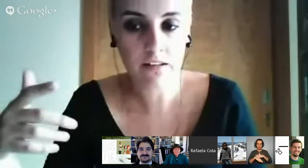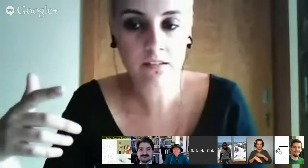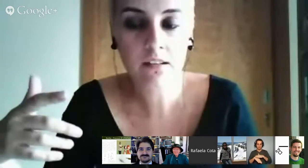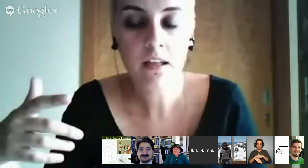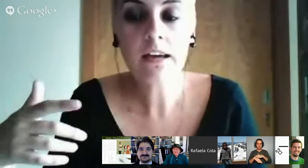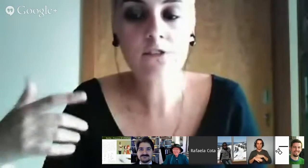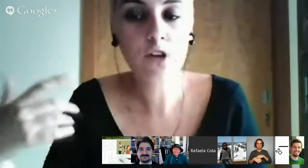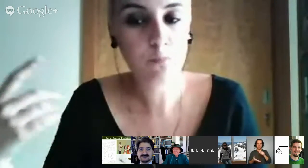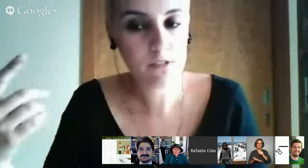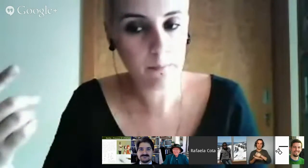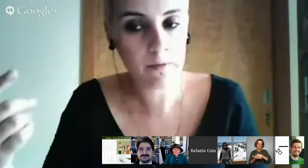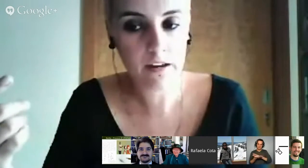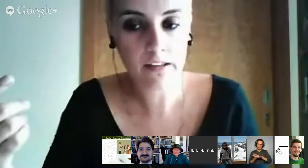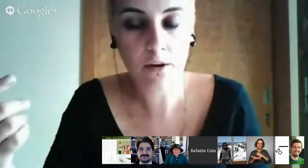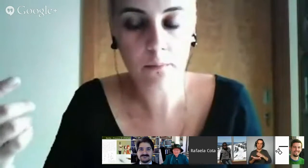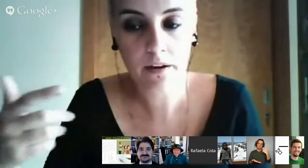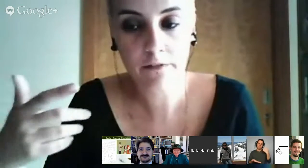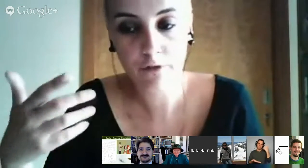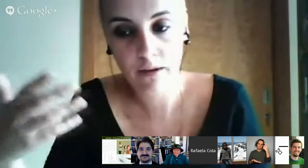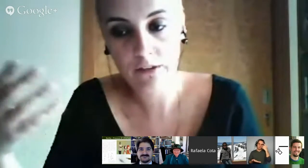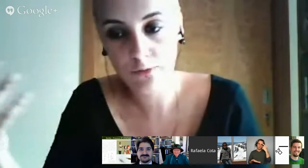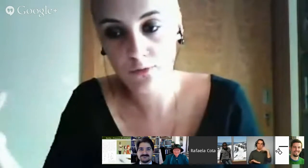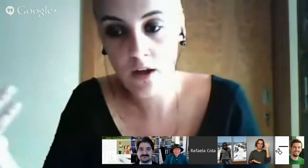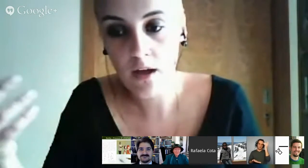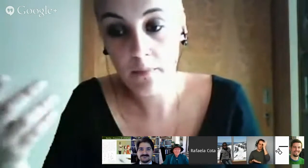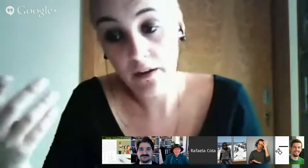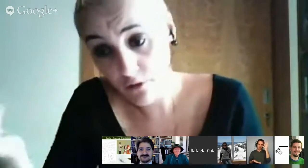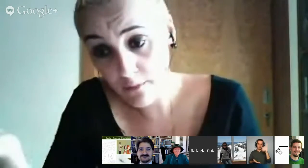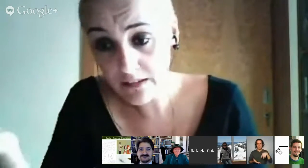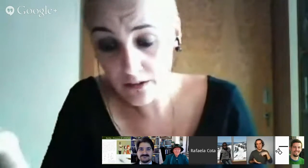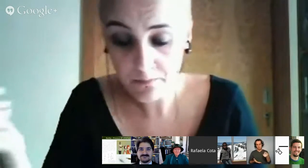fácil e só depois é que passarei então para formato para informático